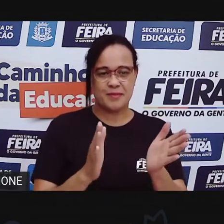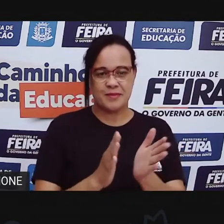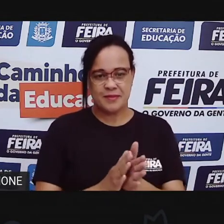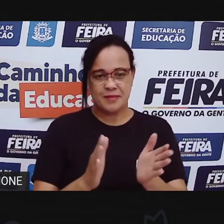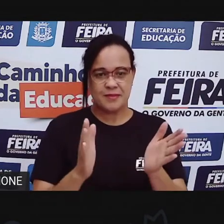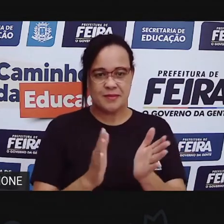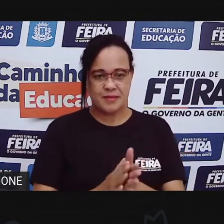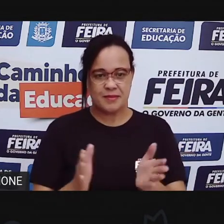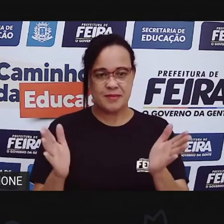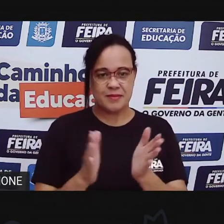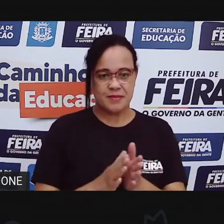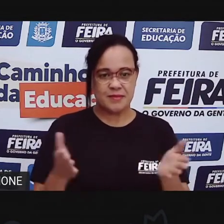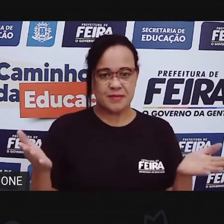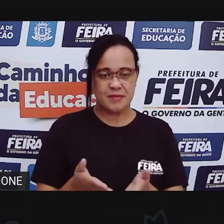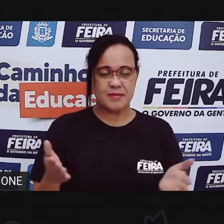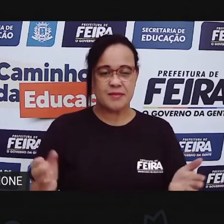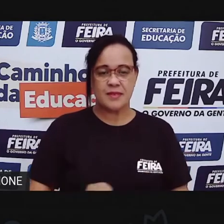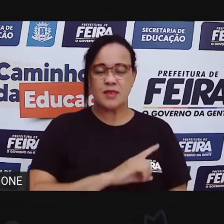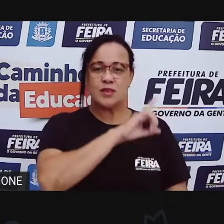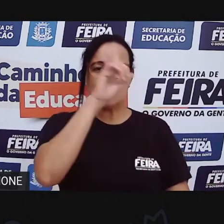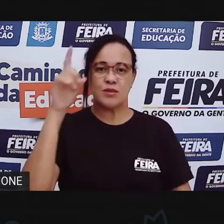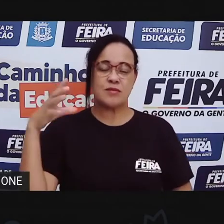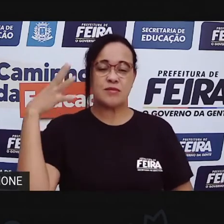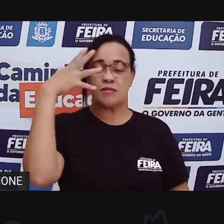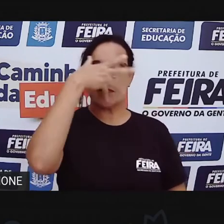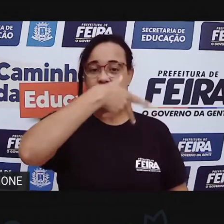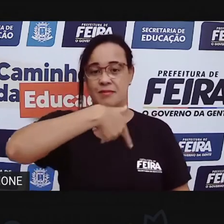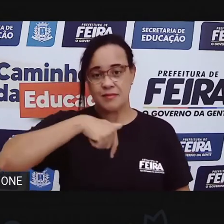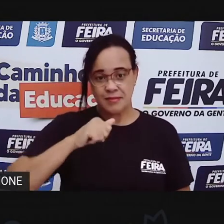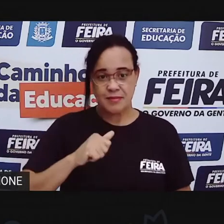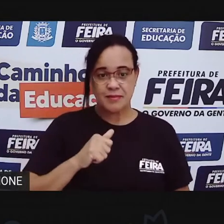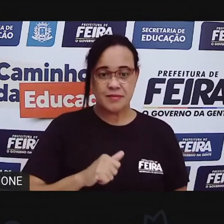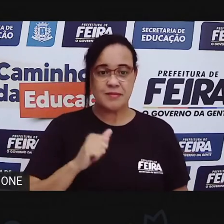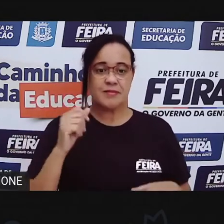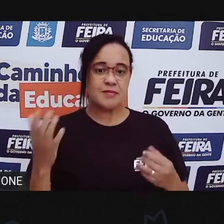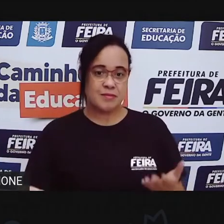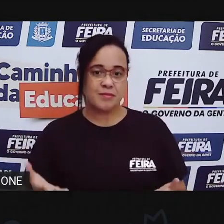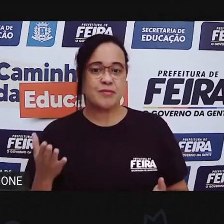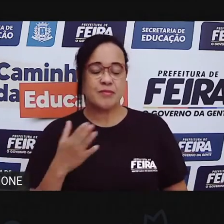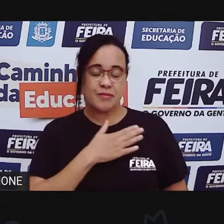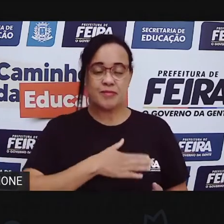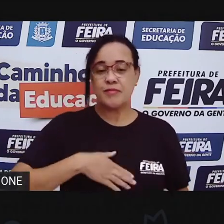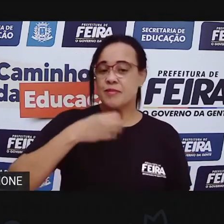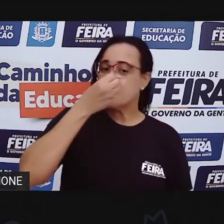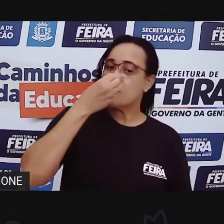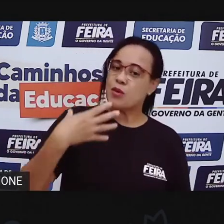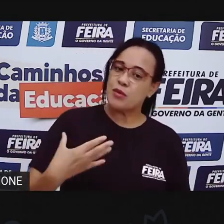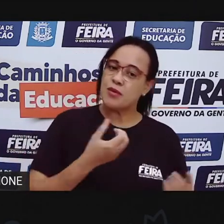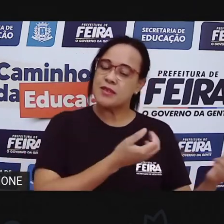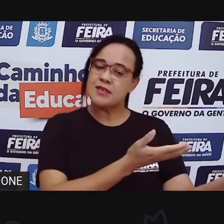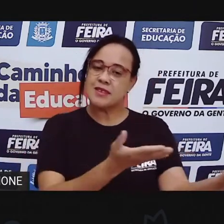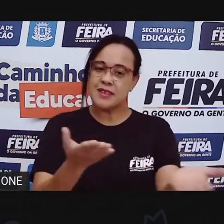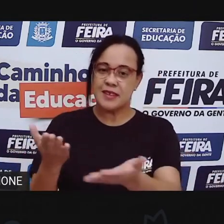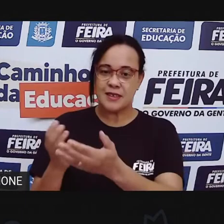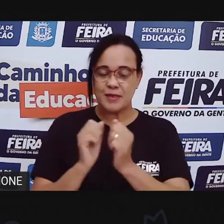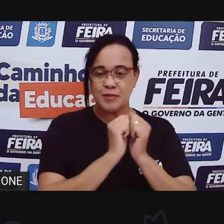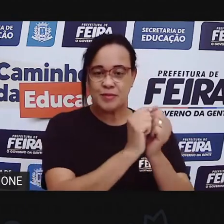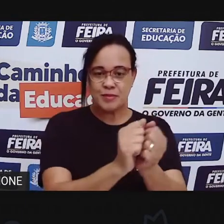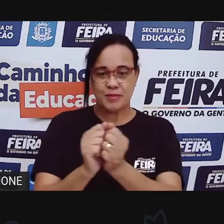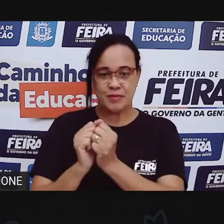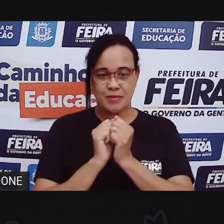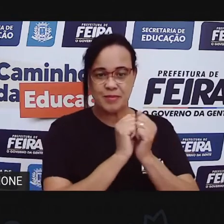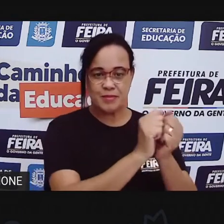Hoje o dia está lindo, como é bom estar com vocês.